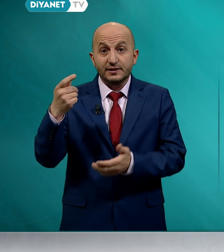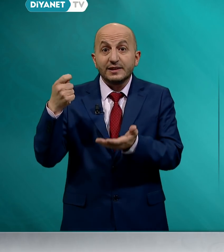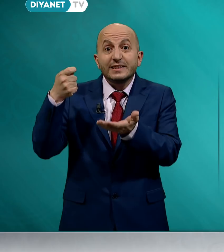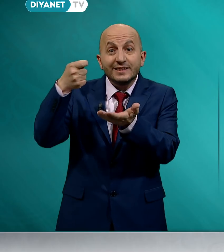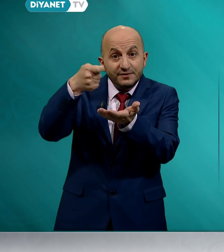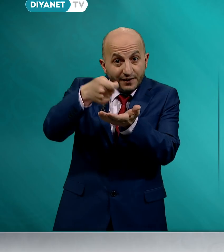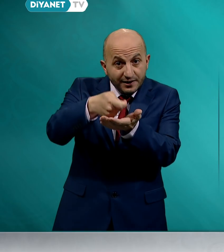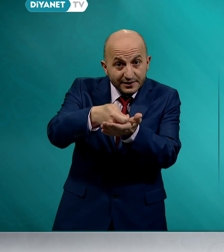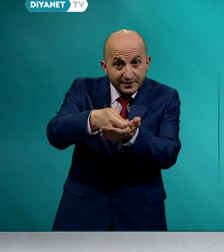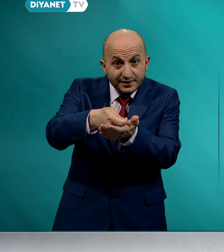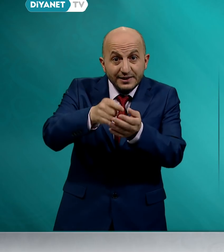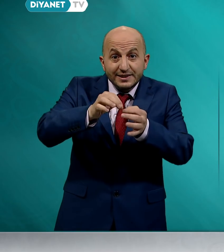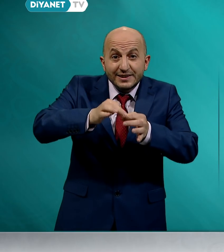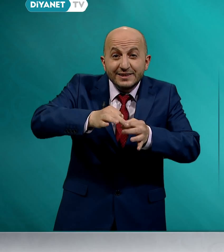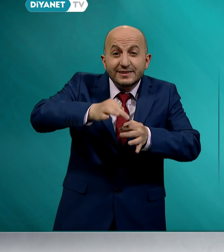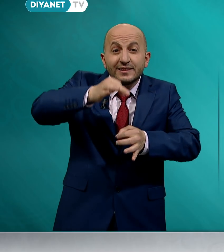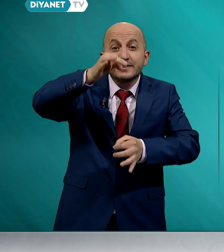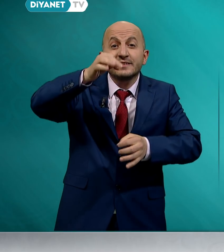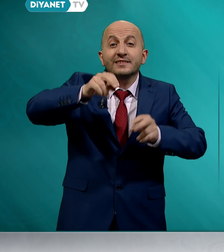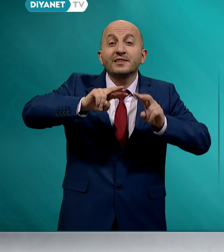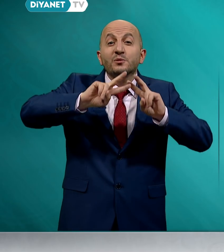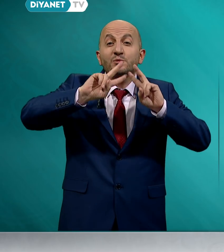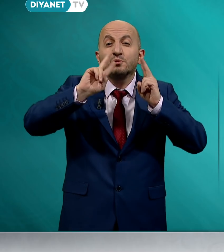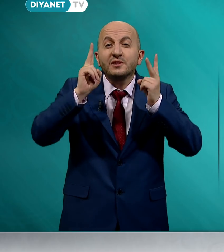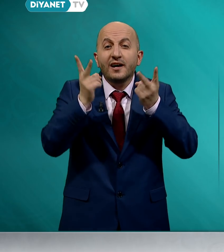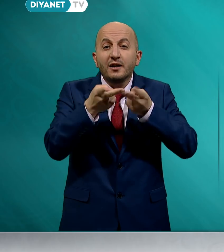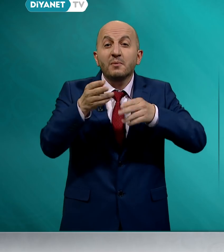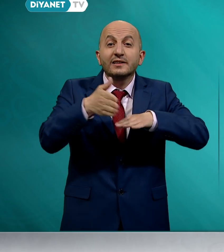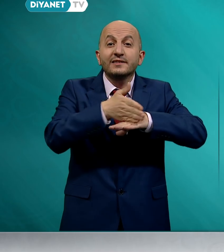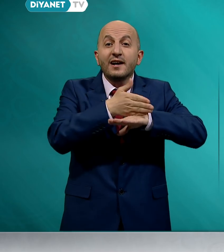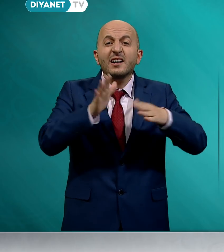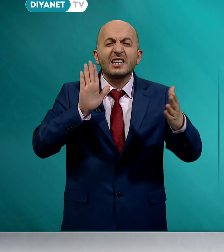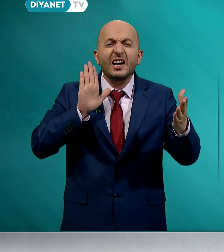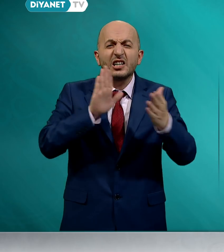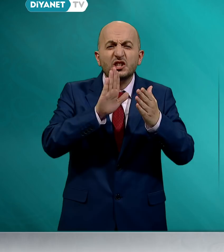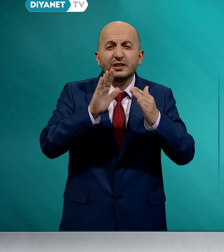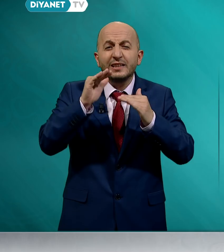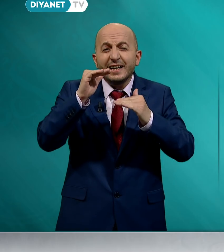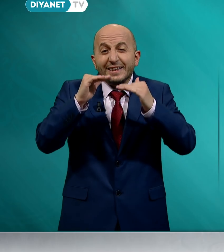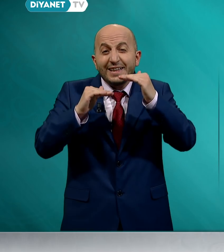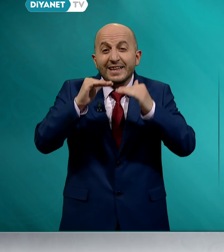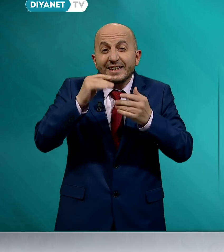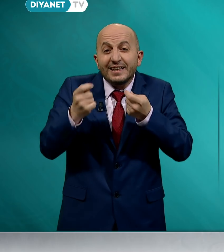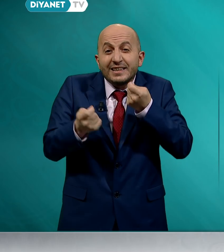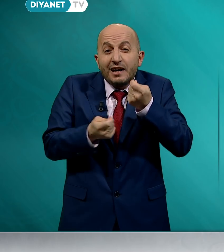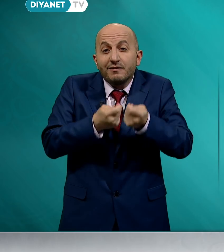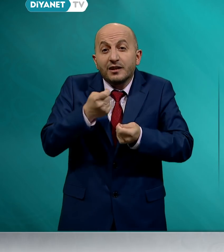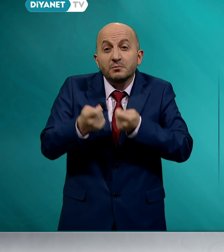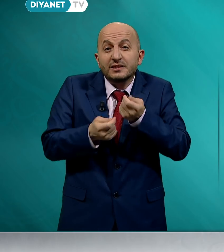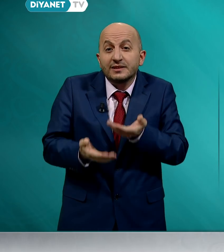infak insanın dünya malına karşı dengeli davranmasını